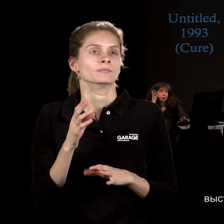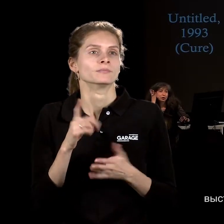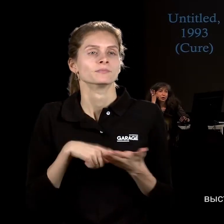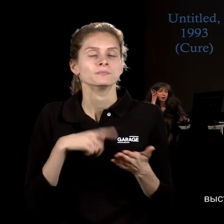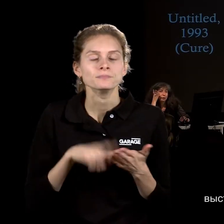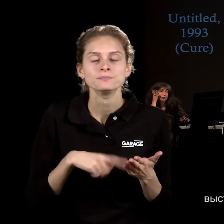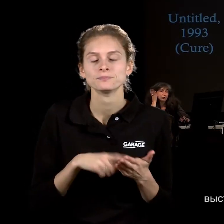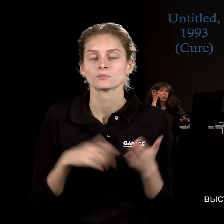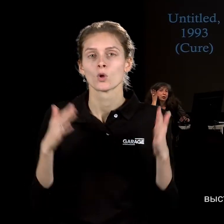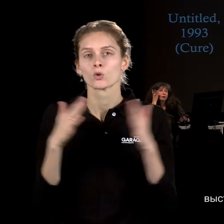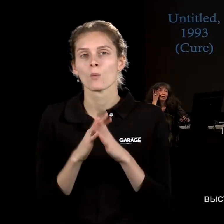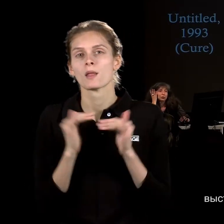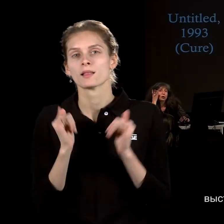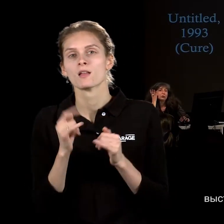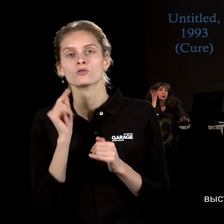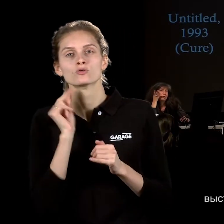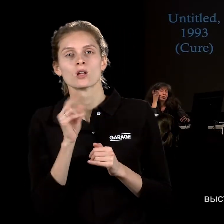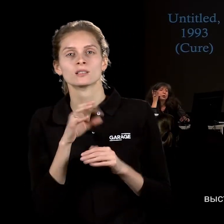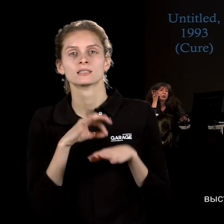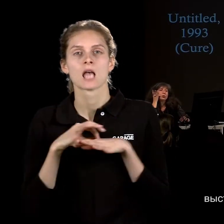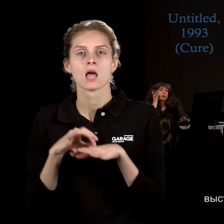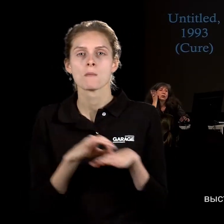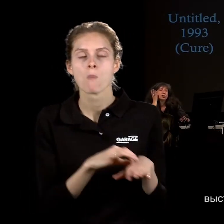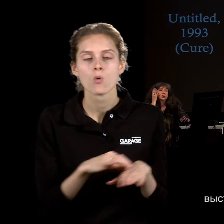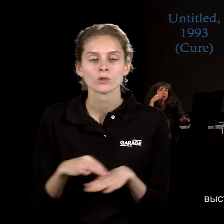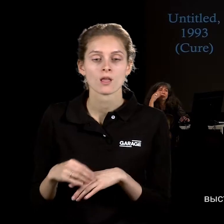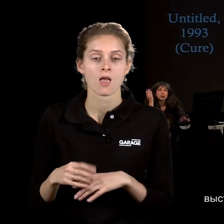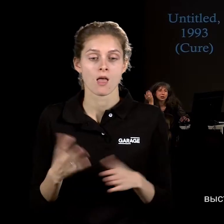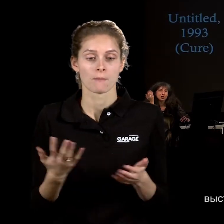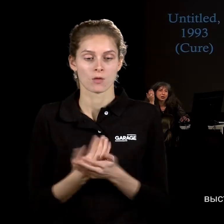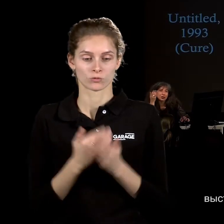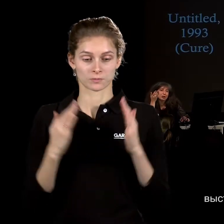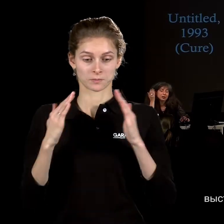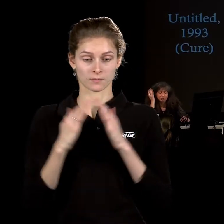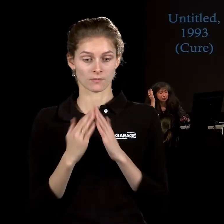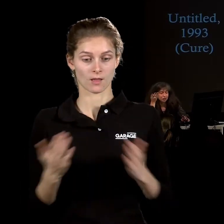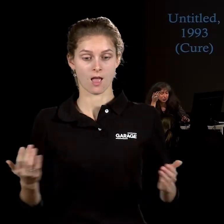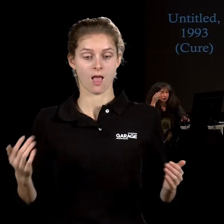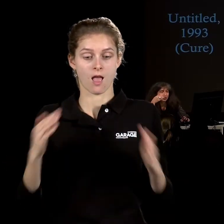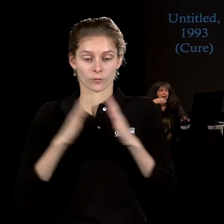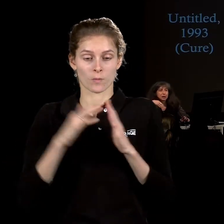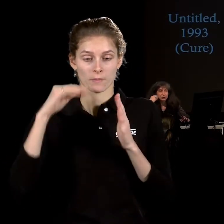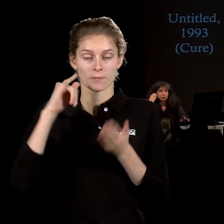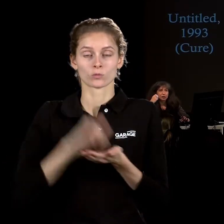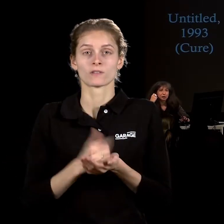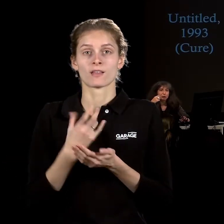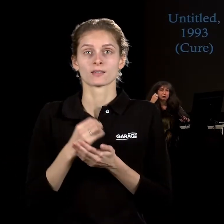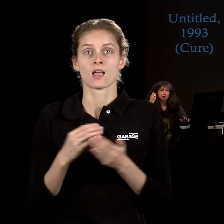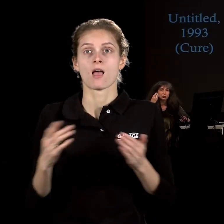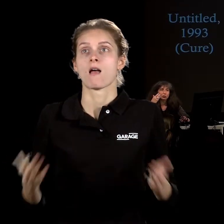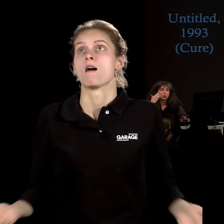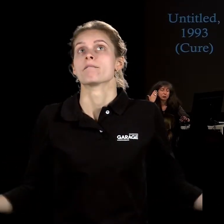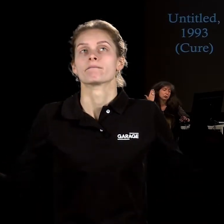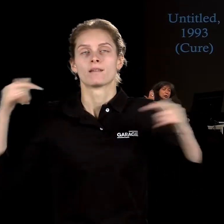домик для чайной церемонии – то, что оказывается внутри другой выставки, как место для релаксации, для медитации, и как, опять-таки,